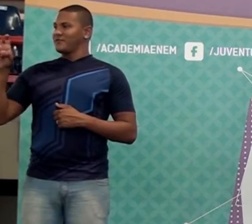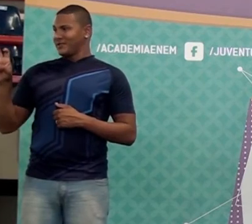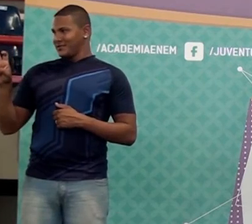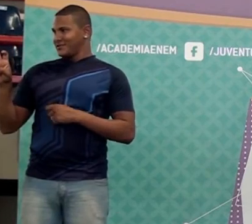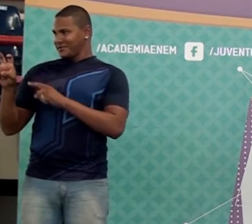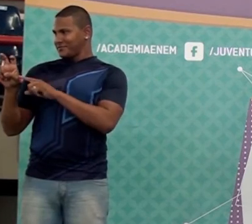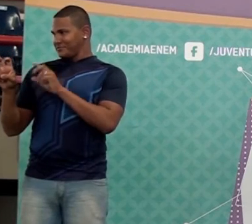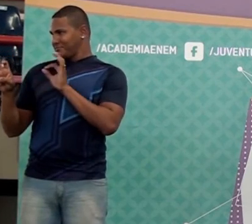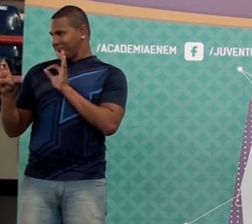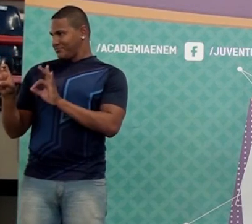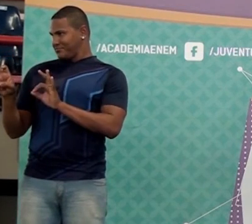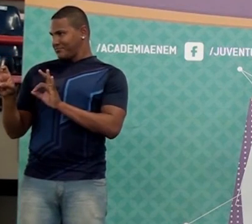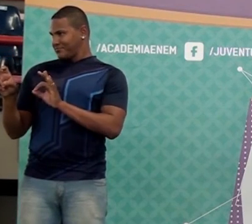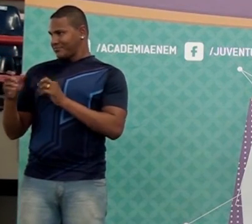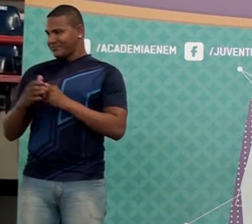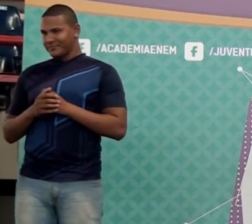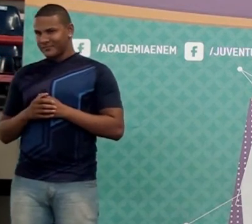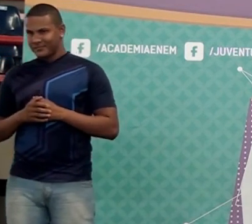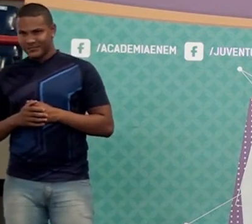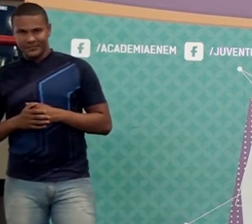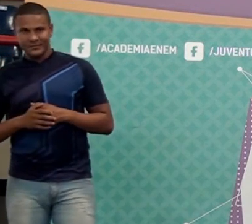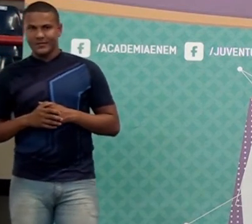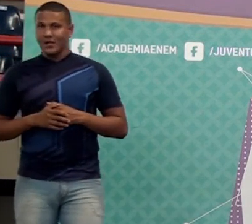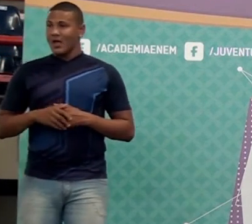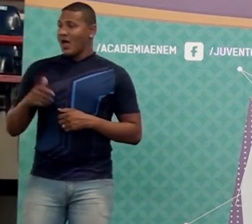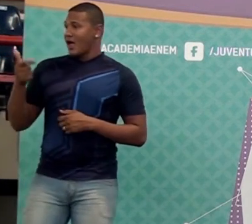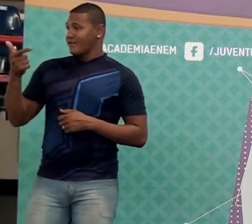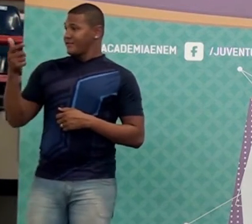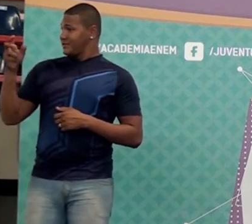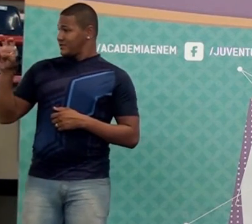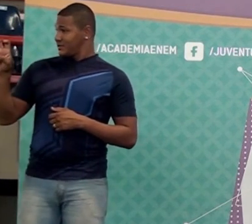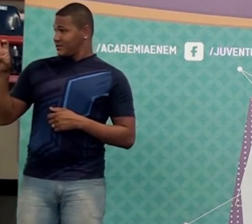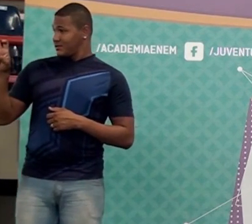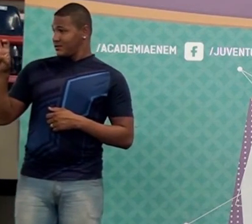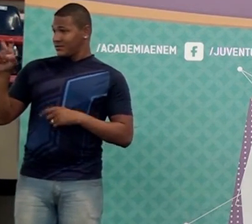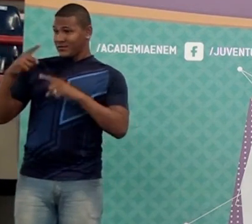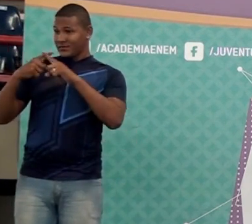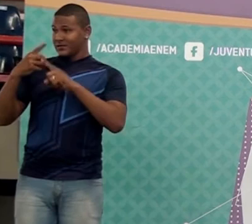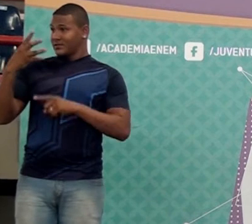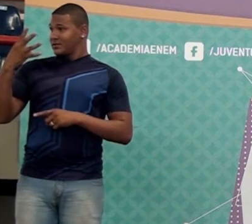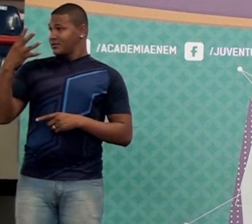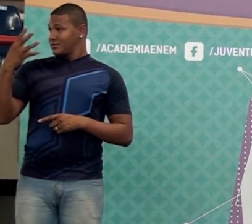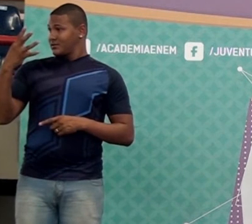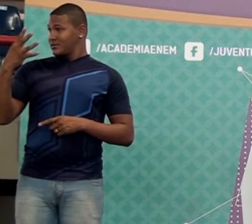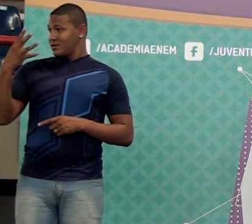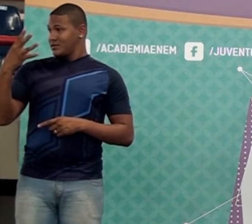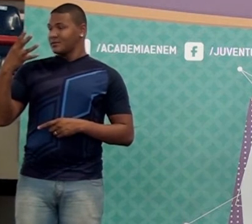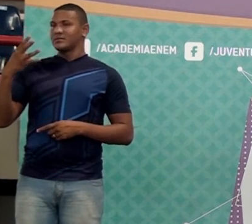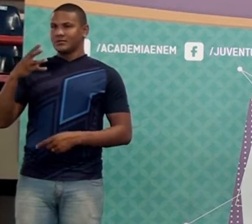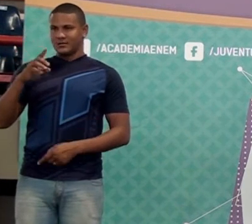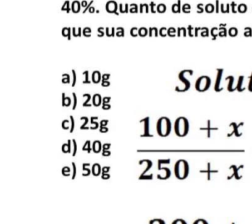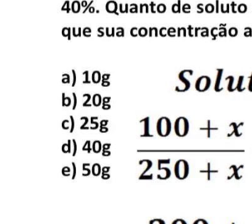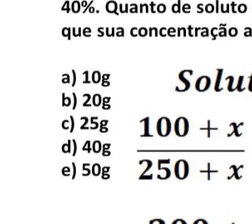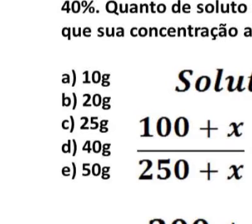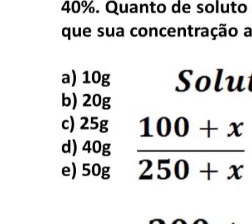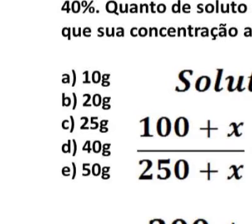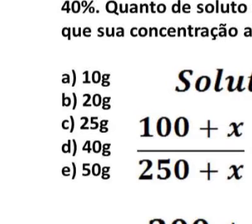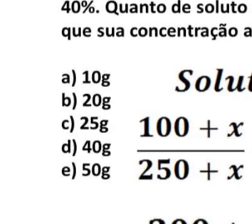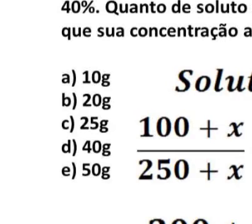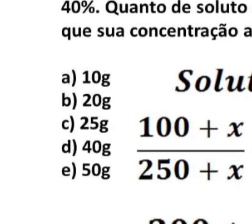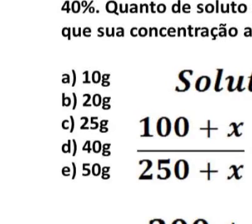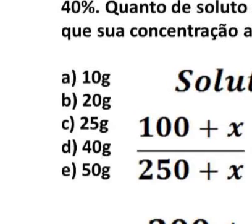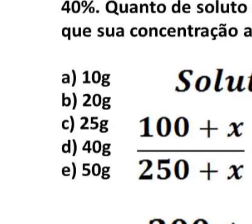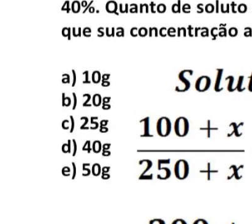% é 4 vezes, né? 25 vezes 4. 100, exatamente. Então, ó, eu tenho 100 de